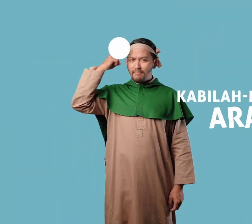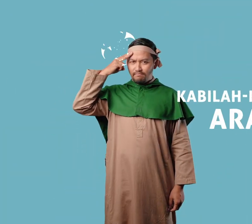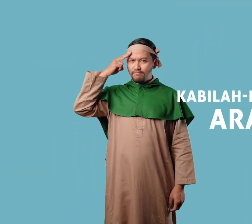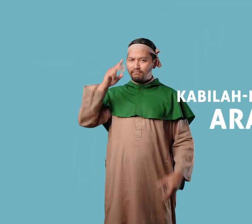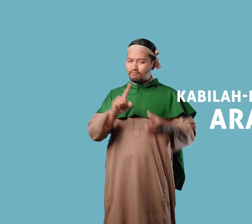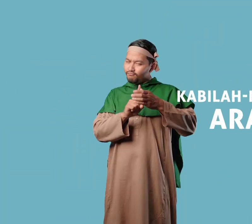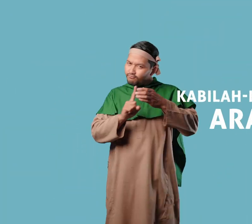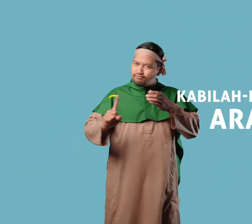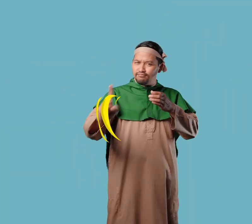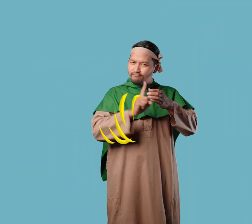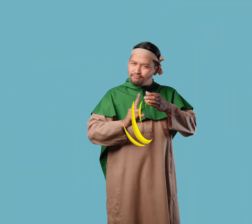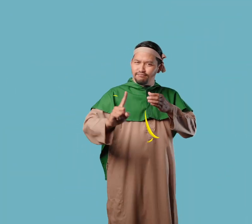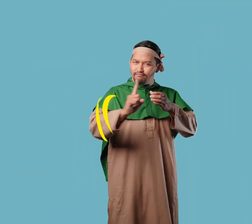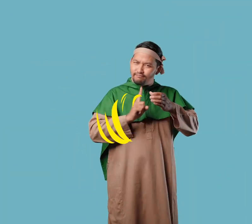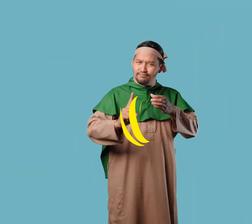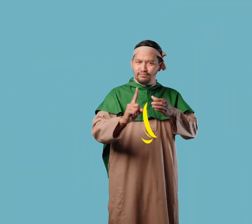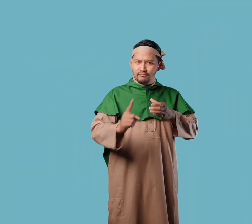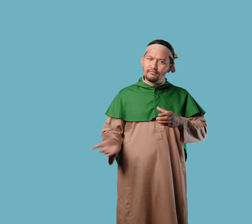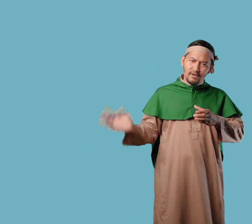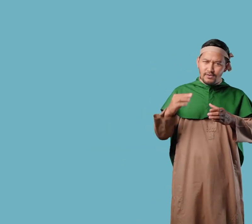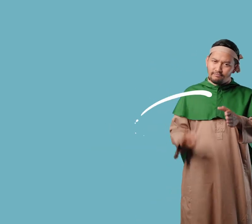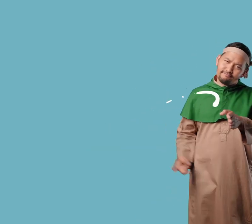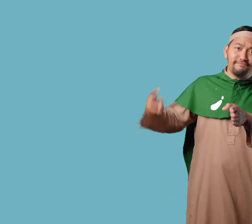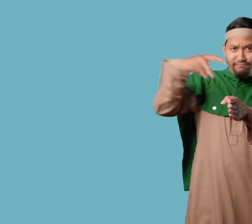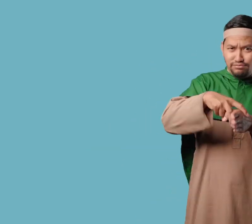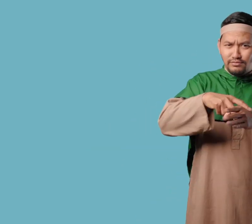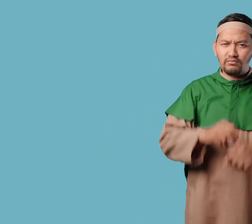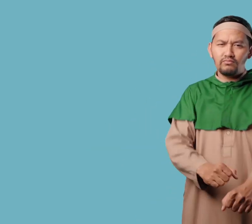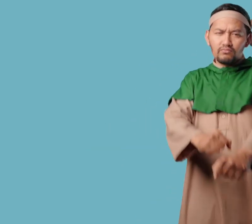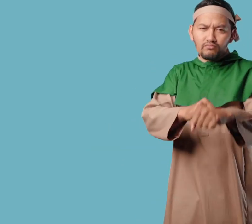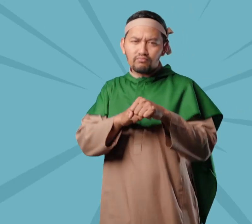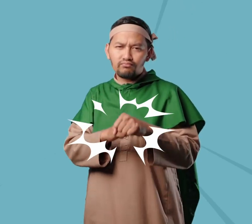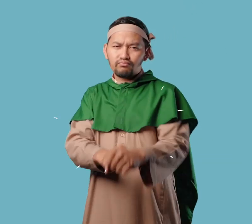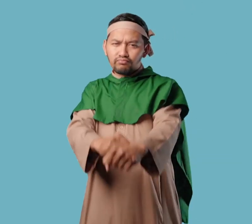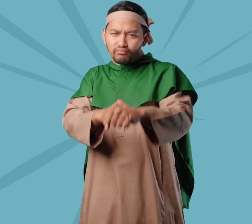Suatu hari Datanglah para keutusan kabilah-kabilah Arab Kepada Nabi Muhammad